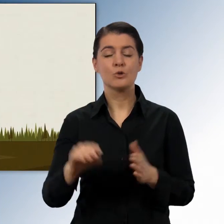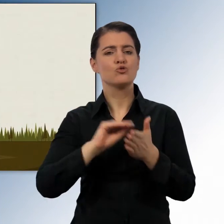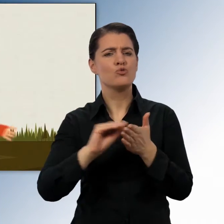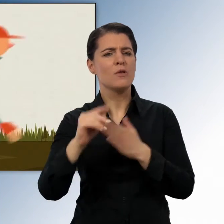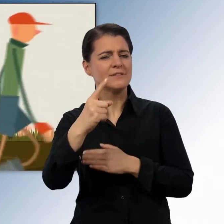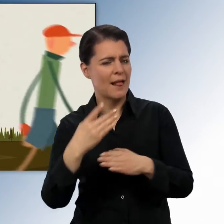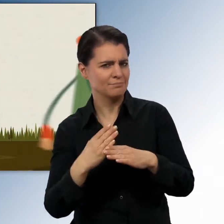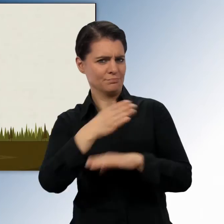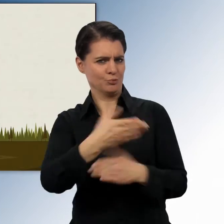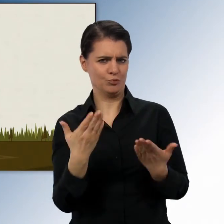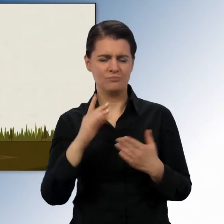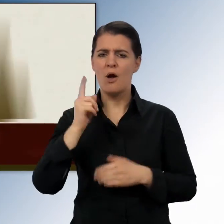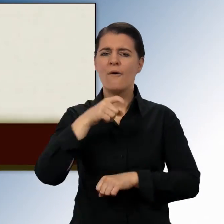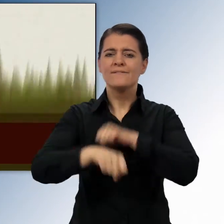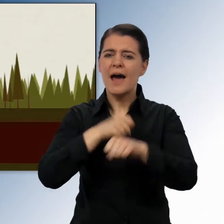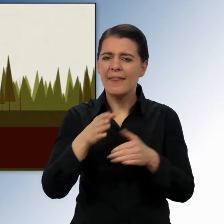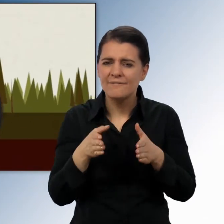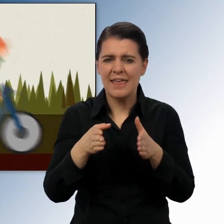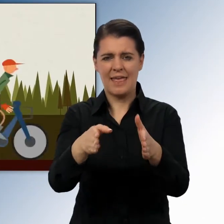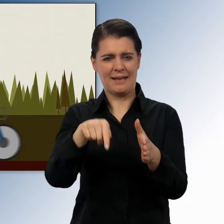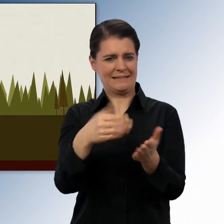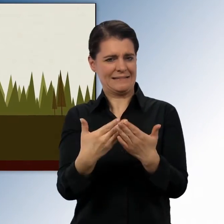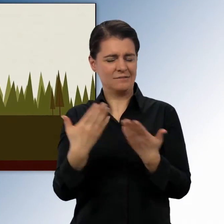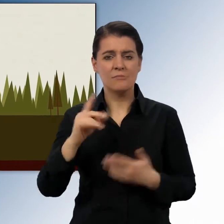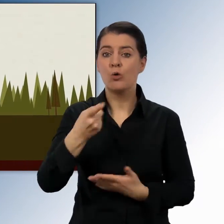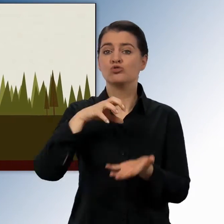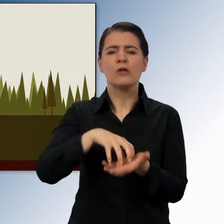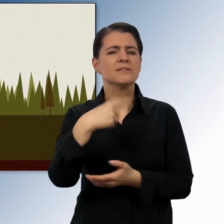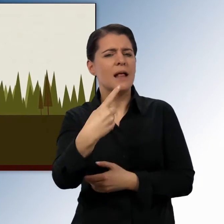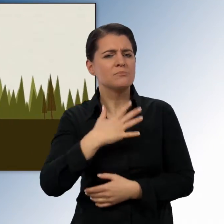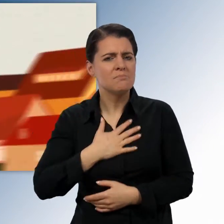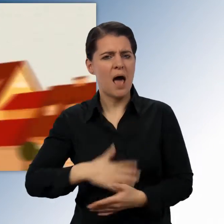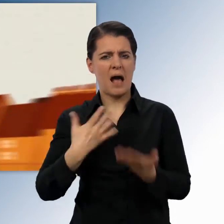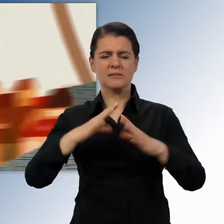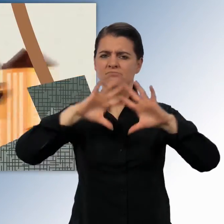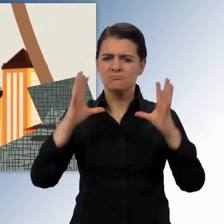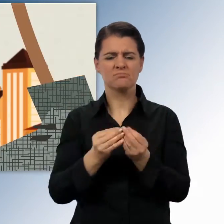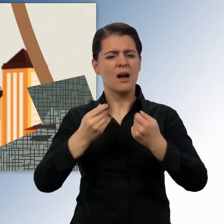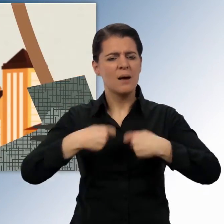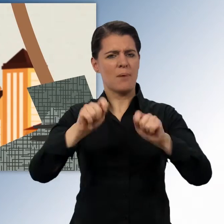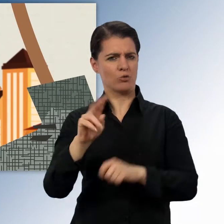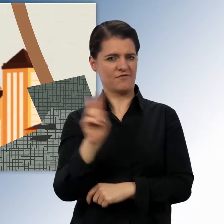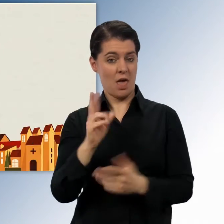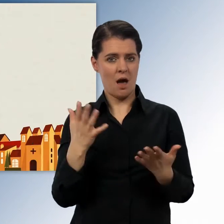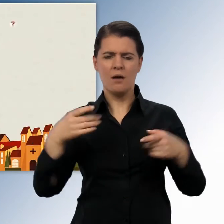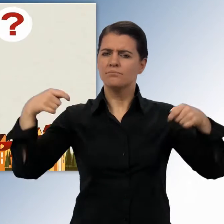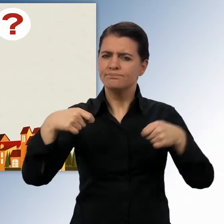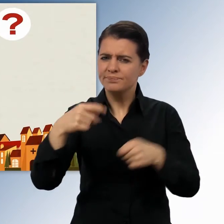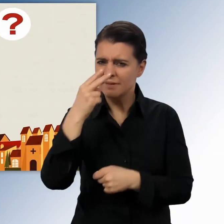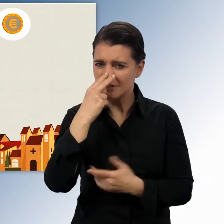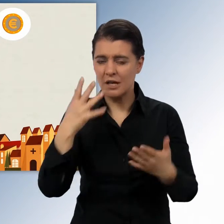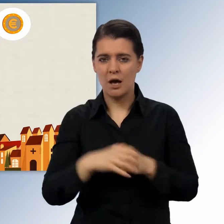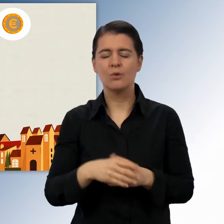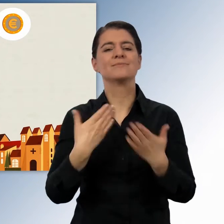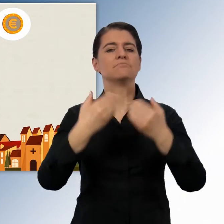Die Schule, in die du gehst. Der Radweg, auf dem du fährst. Die Stadt, die du magst. Wer hat das eigentlich gebaut?